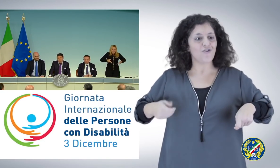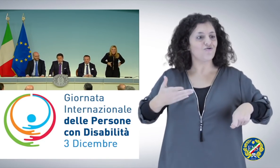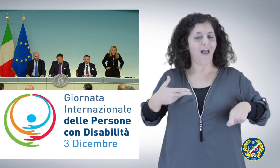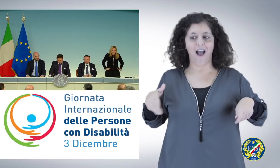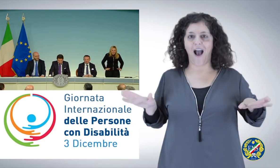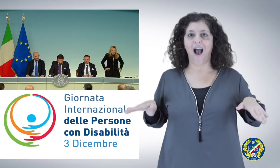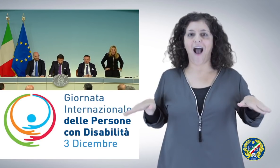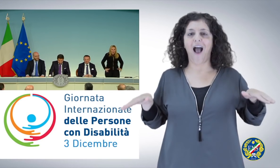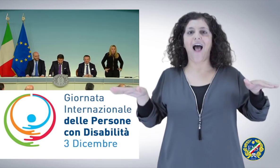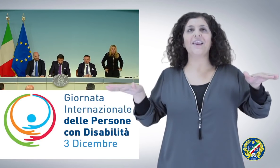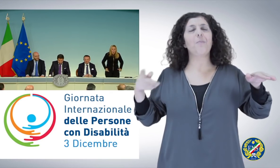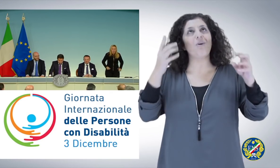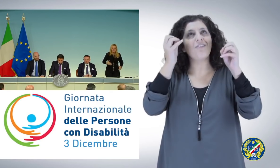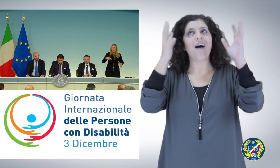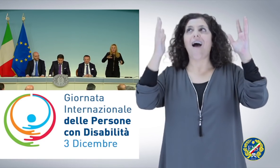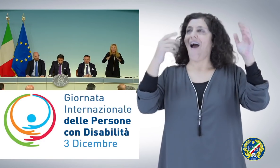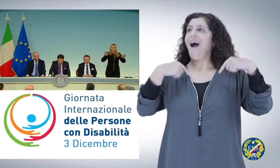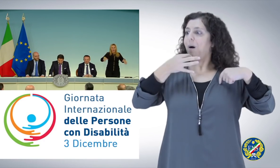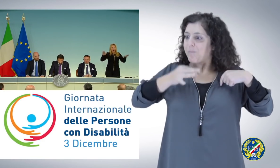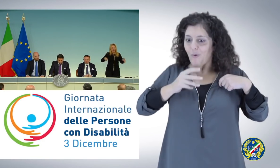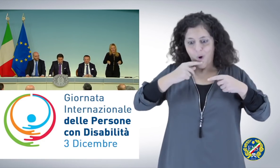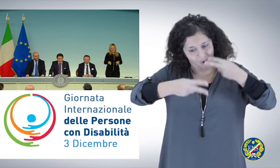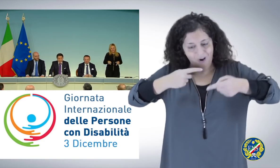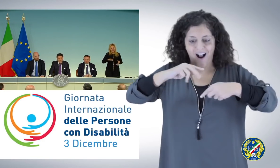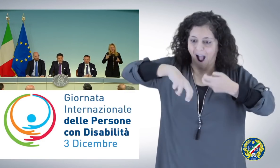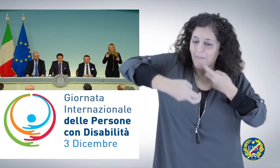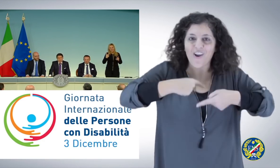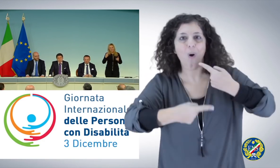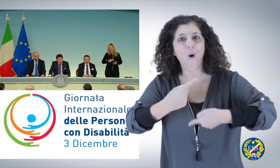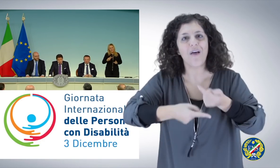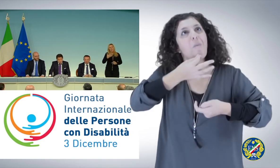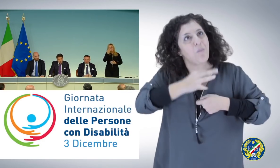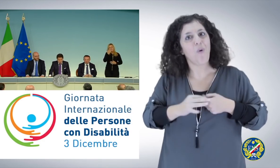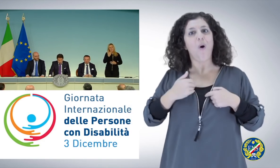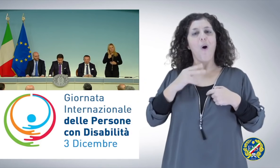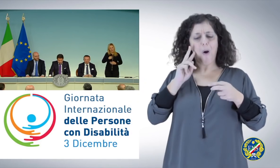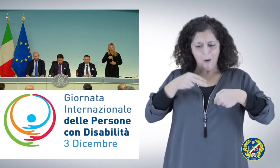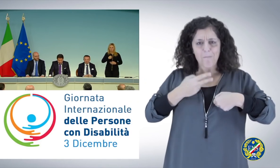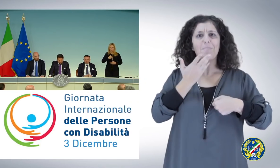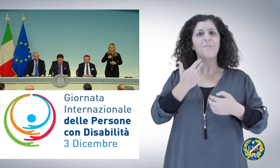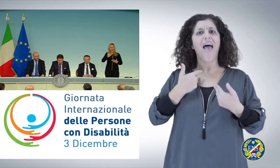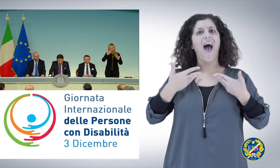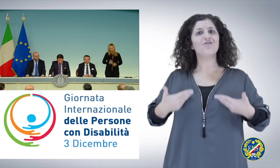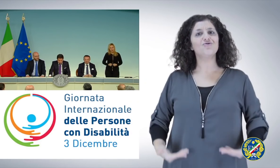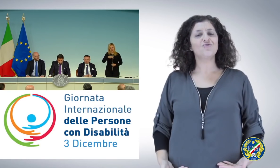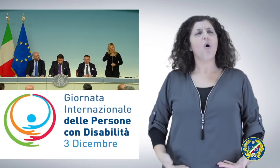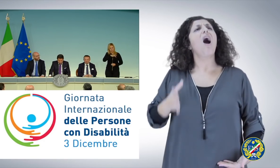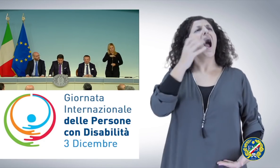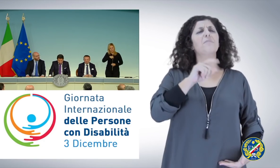spuntano ali faccio capriole nella mente mi piaccio e capisco che è meglio avere un